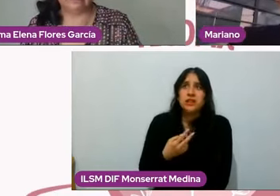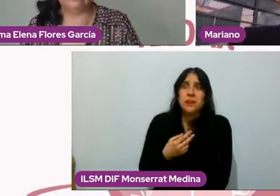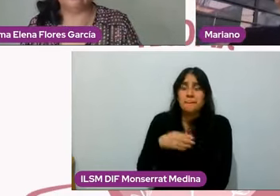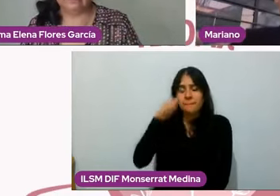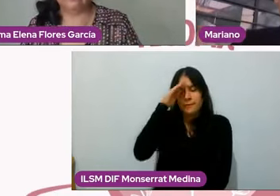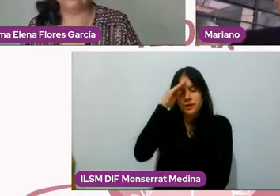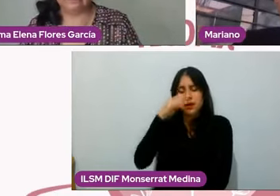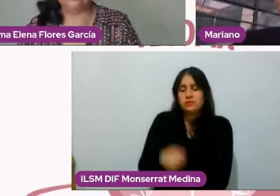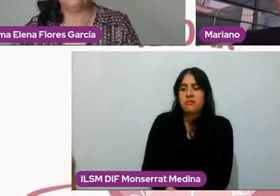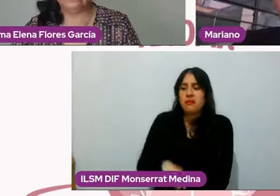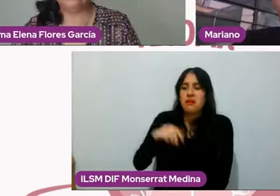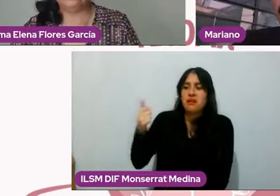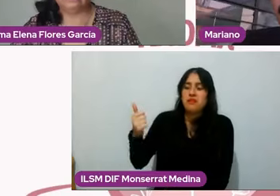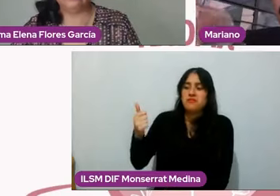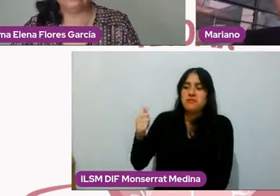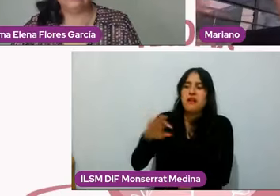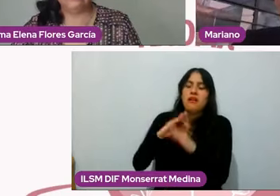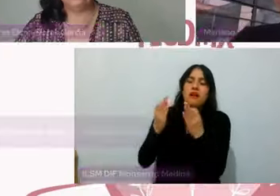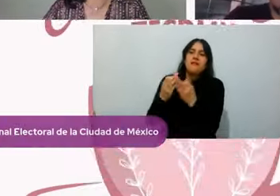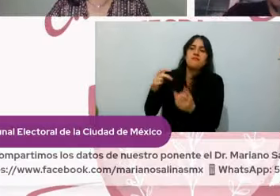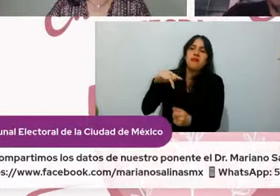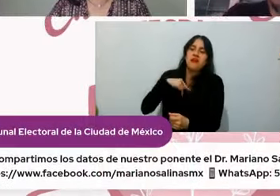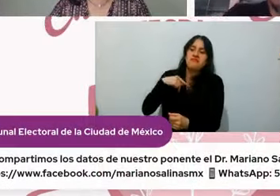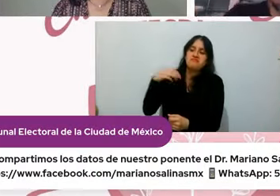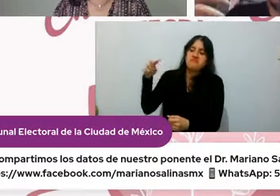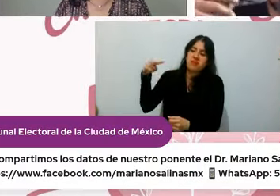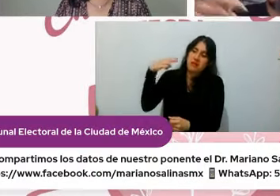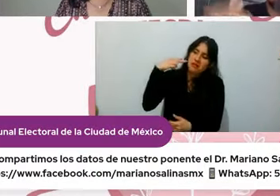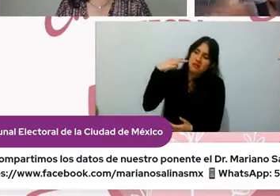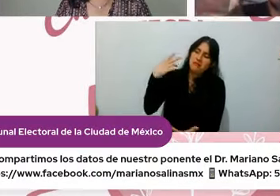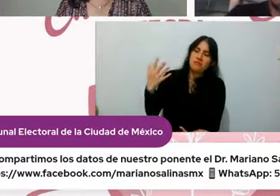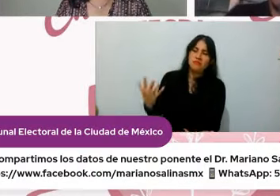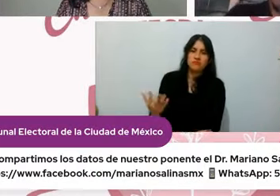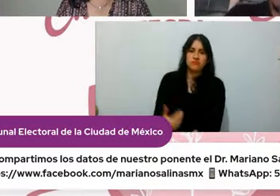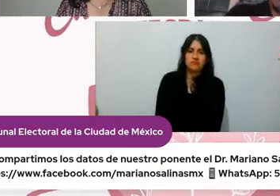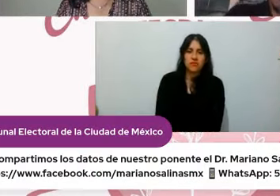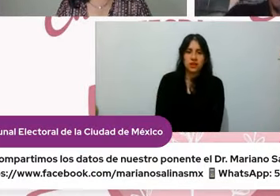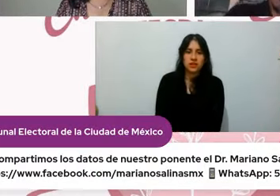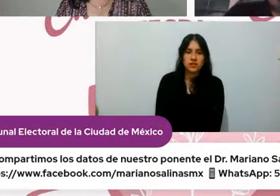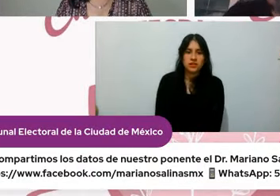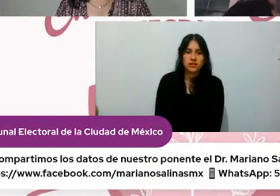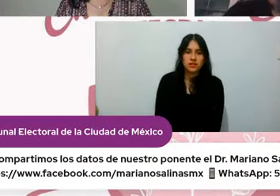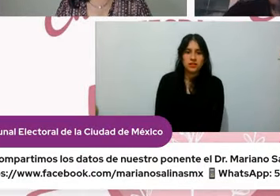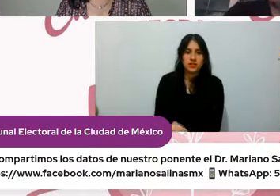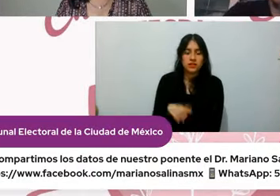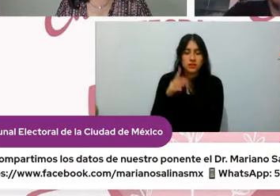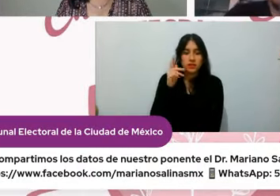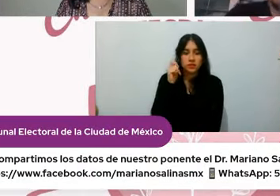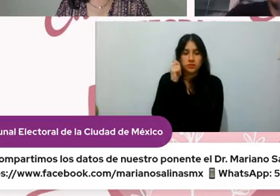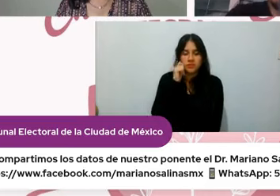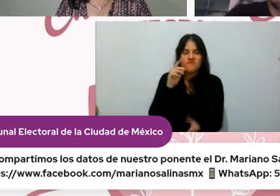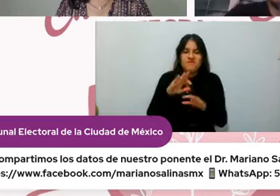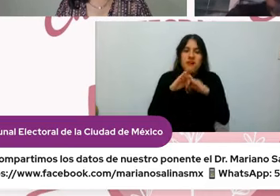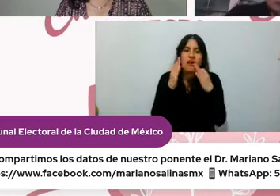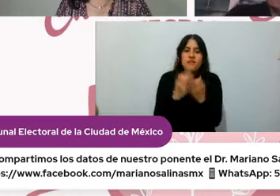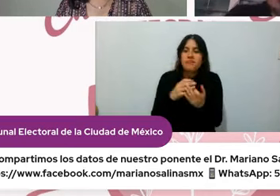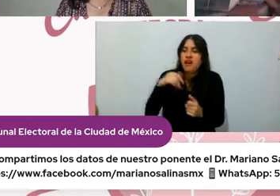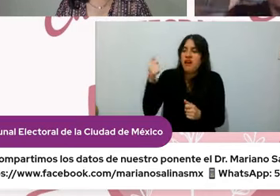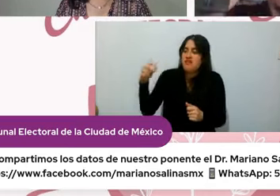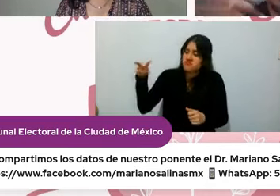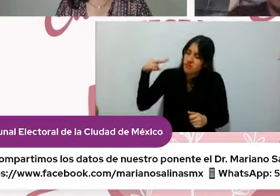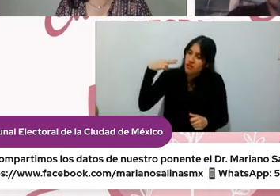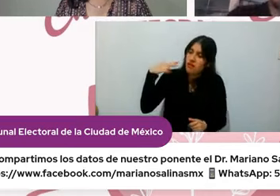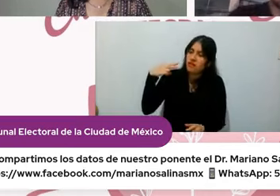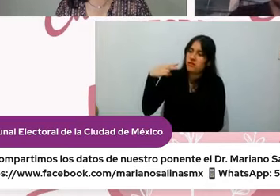además tristemente pues de una vez habrá que informarle a todo el mundo es que no importa cómo me ve el otro eso no va a